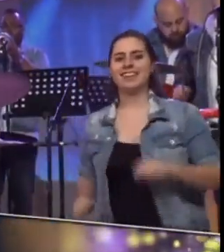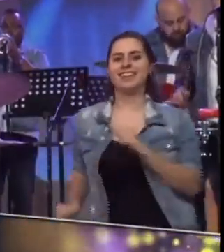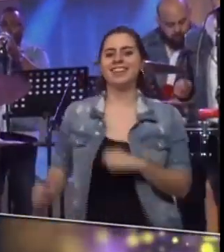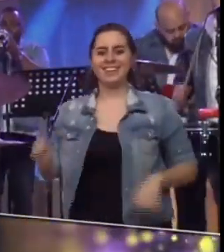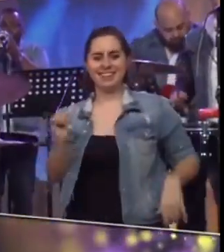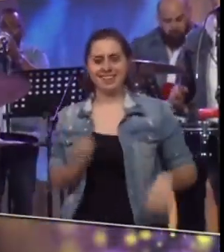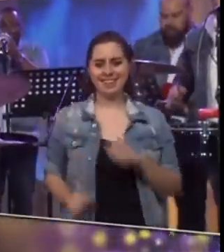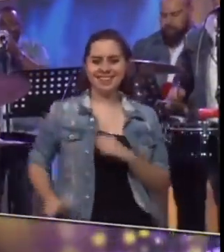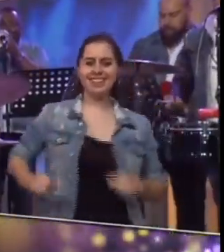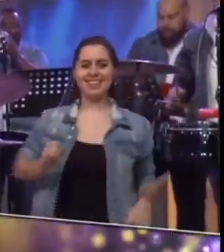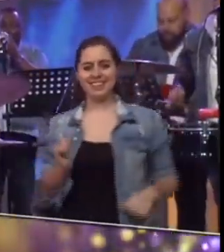¡Oye!